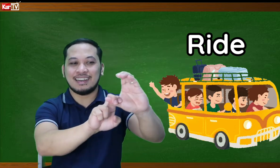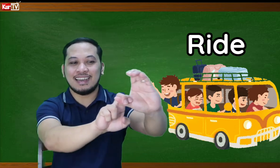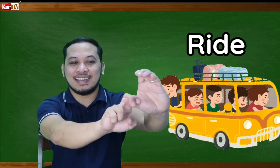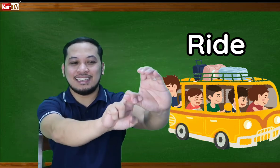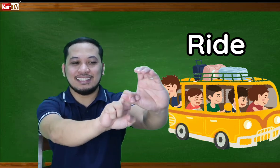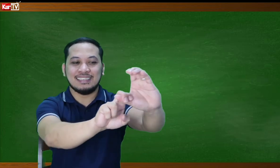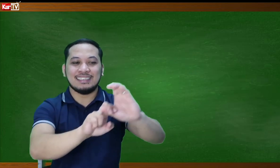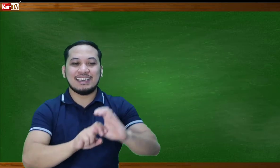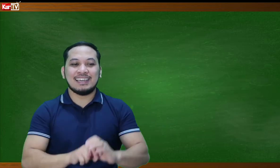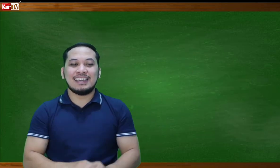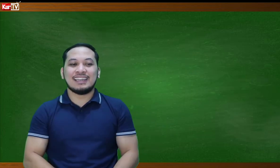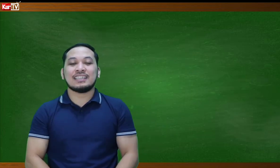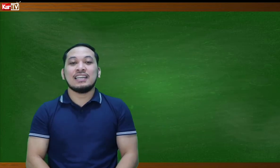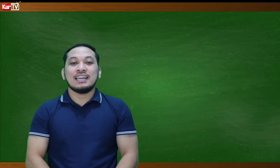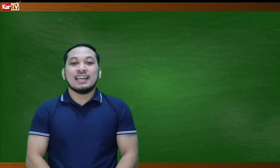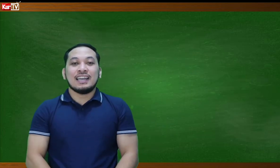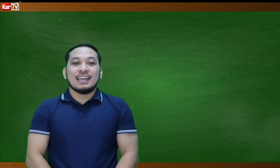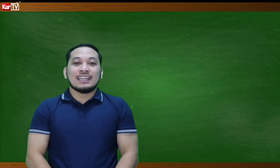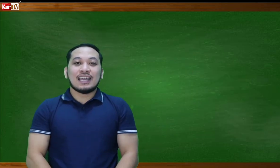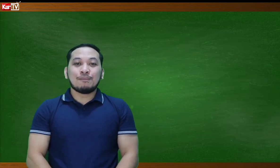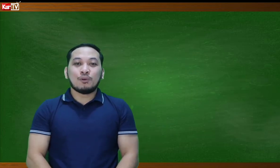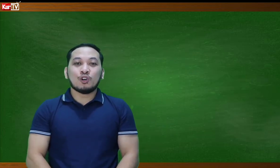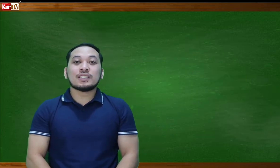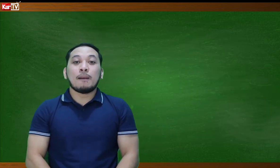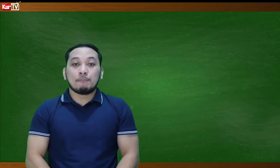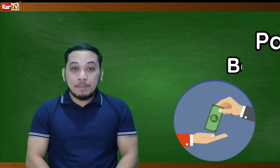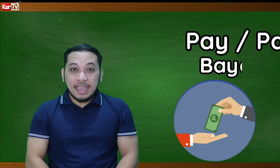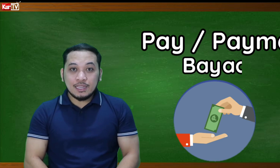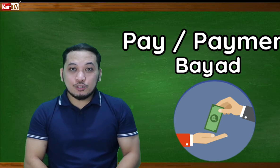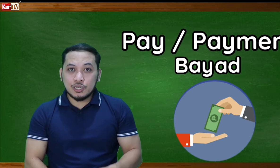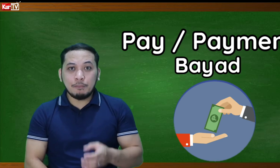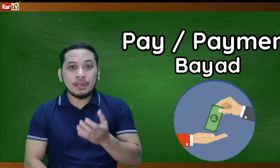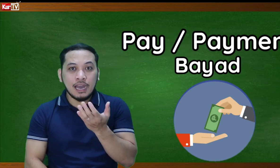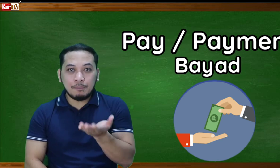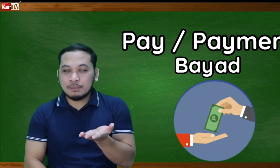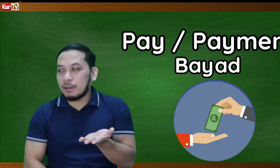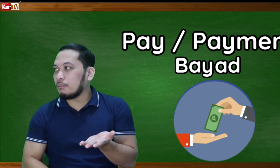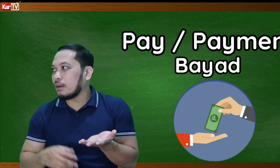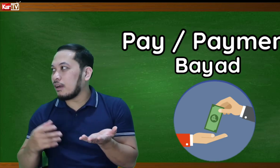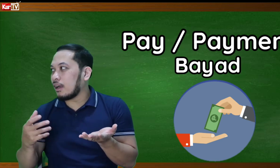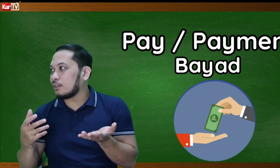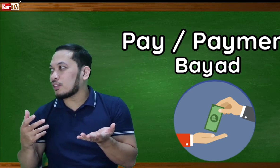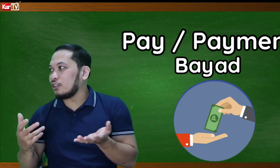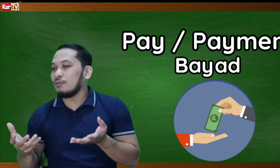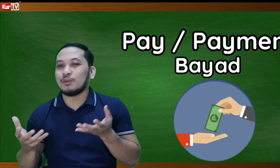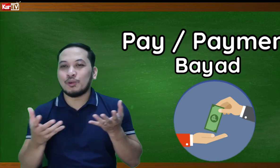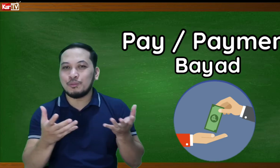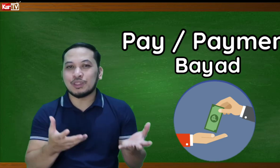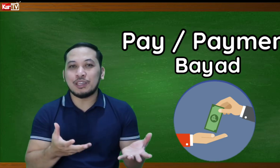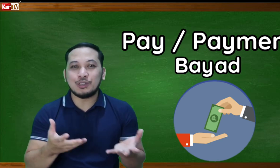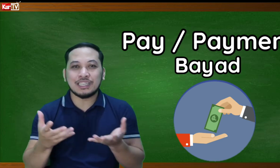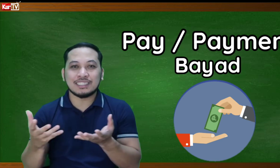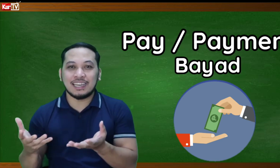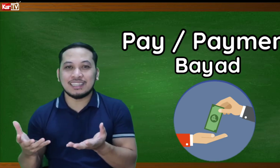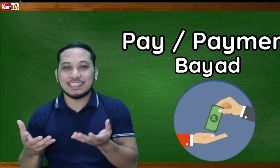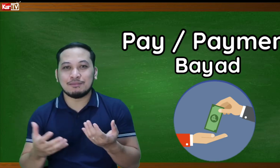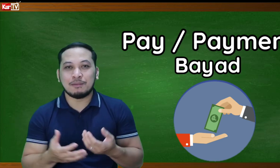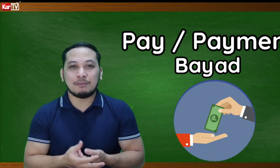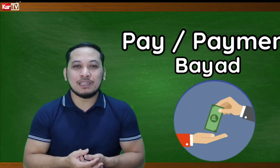Ride. Ride. Yes. Tapos, pay. So, syempre, dapat pag mag-ano tayo, magkukommute tayo or sasakay tayo sa mga public